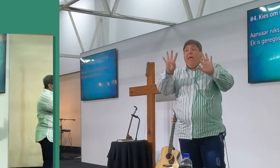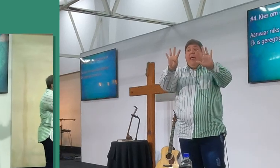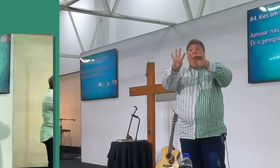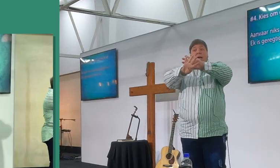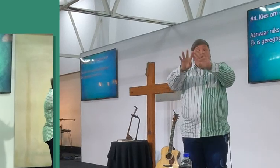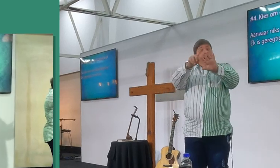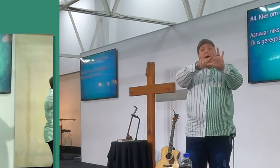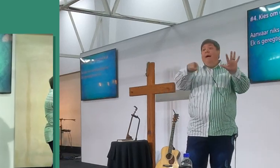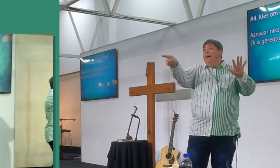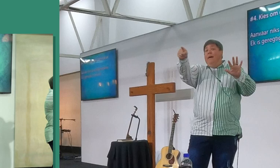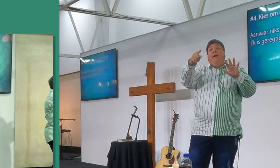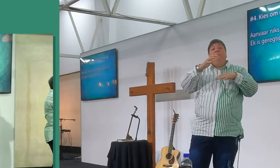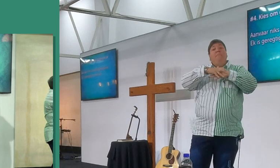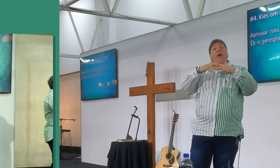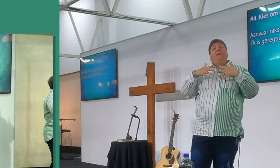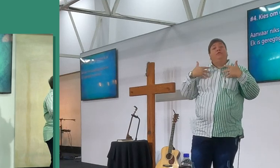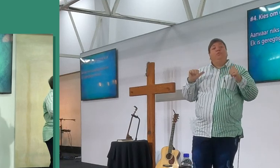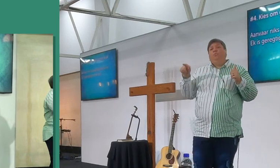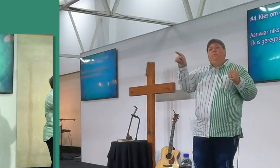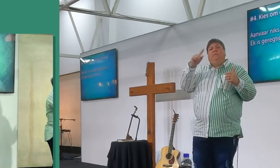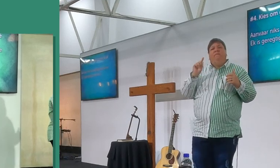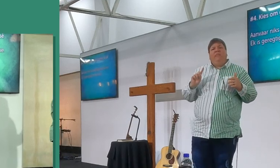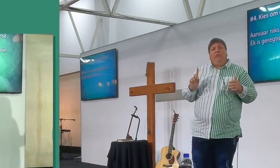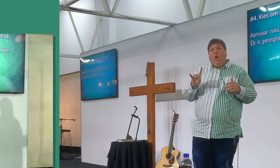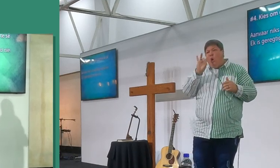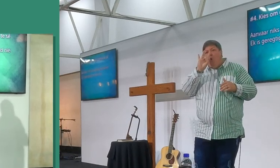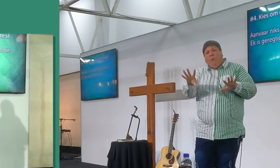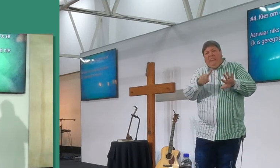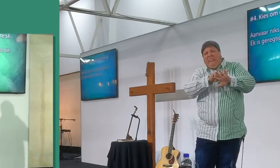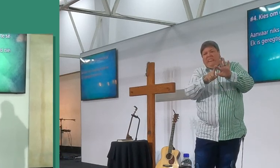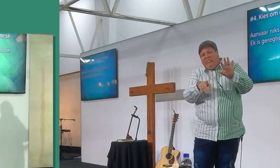gezond gemaakt het, wat is die bevolkingsgroep was hulle, hulle was jode,